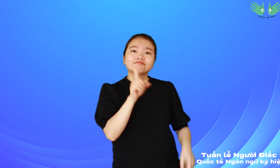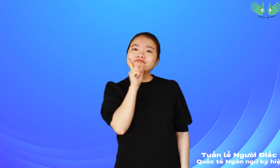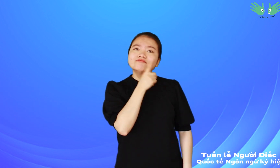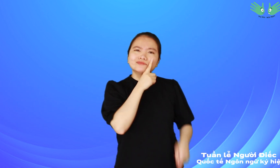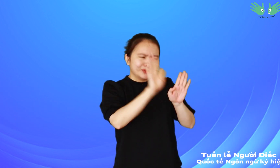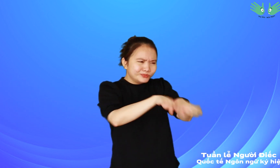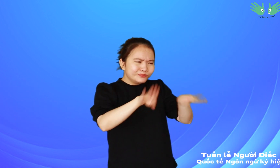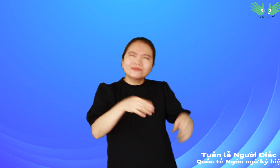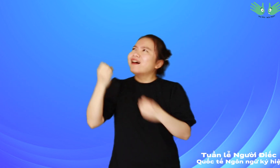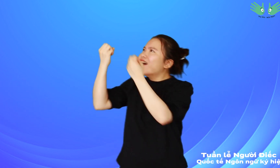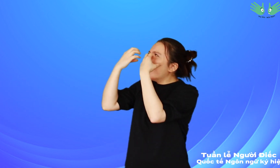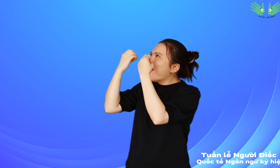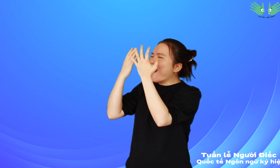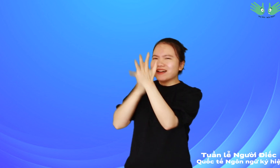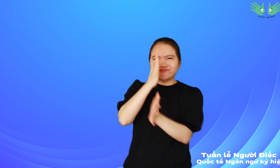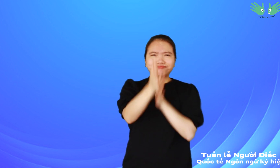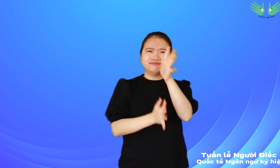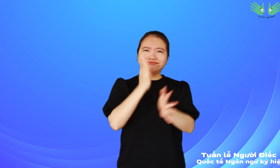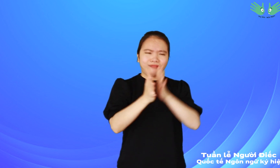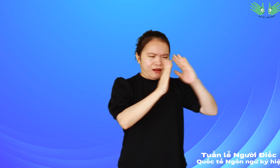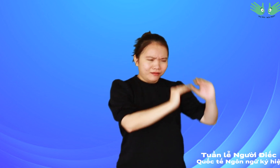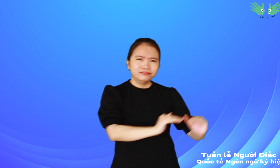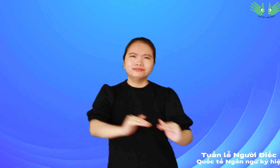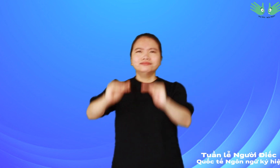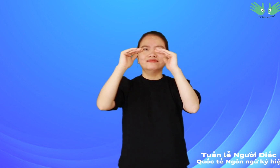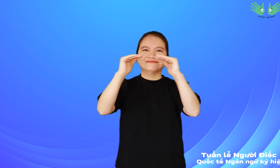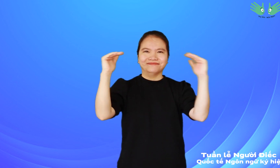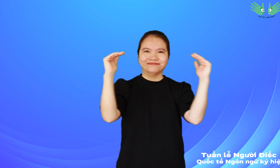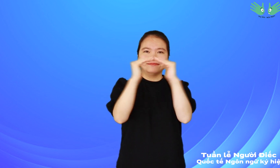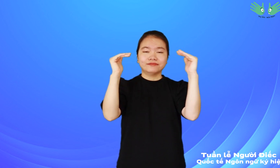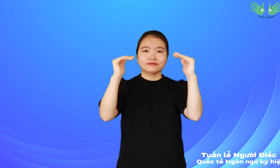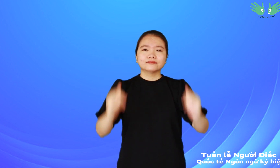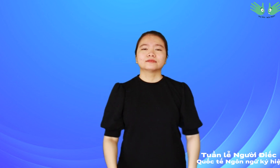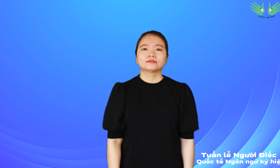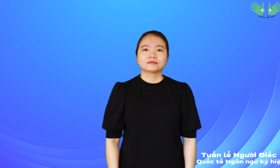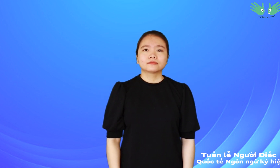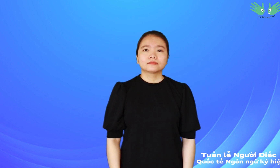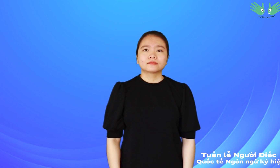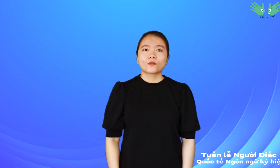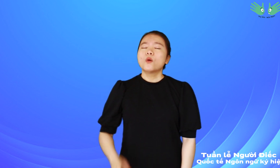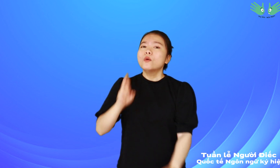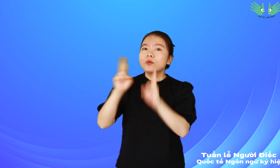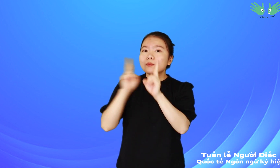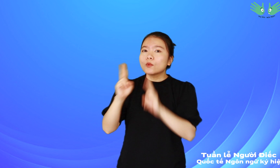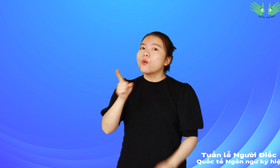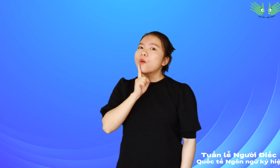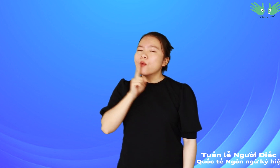nhận nền giáo dục sử dụng ngôn ngữ ký hiệu Sẽ được phát triển bình đẳng với những trẻ khác Người nghe có ngôn ngữ lời nói